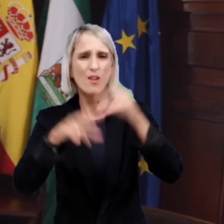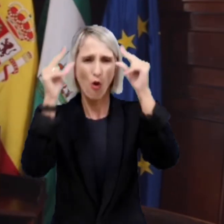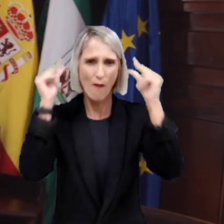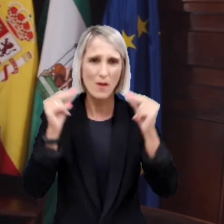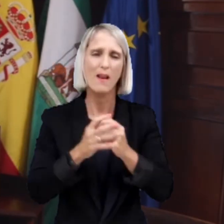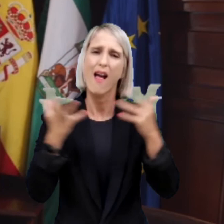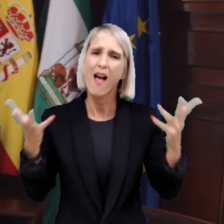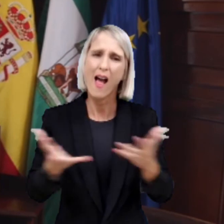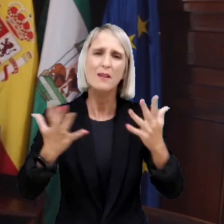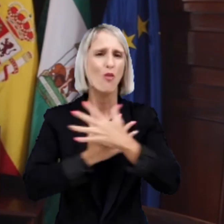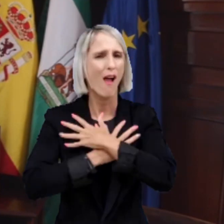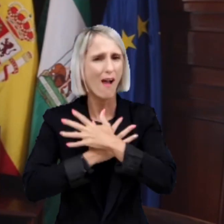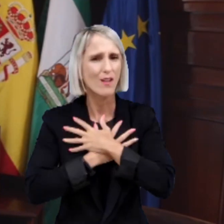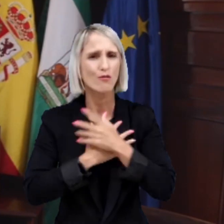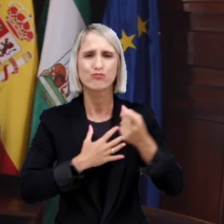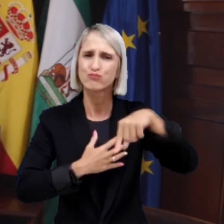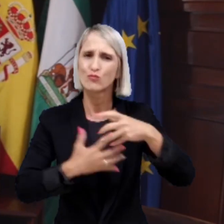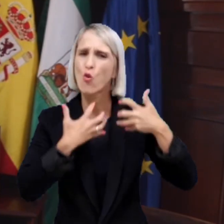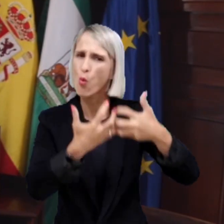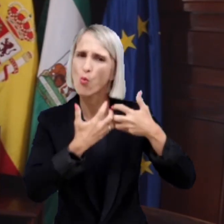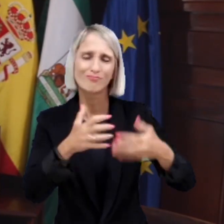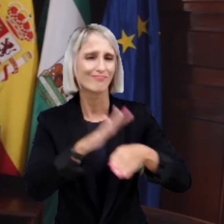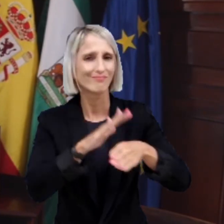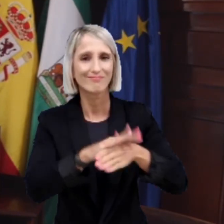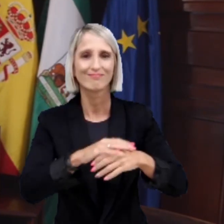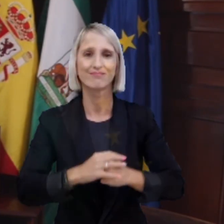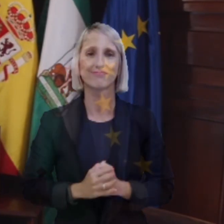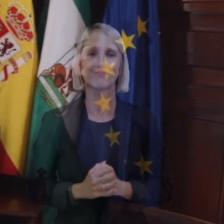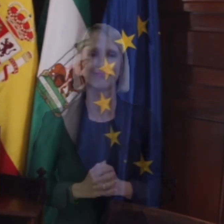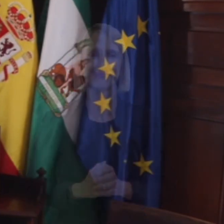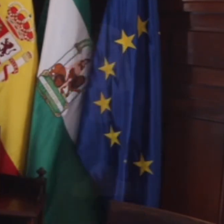sanitarios de Málaga, un abrazo muy fuerte a todos, mucho ánimo y a seguir luchando.